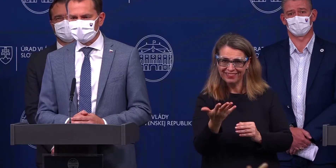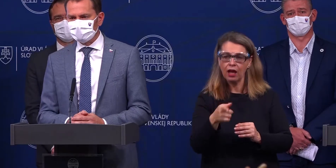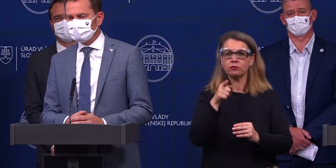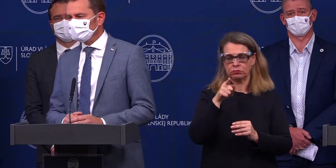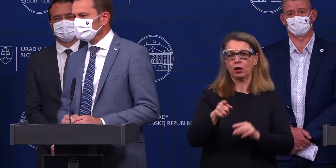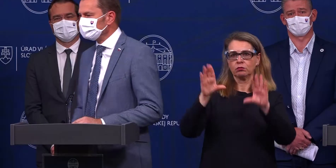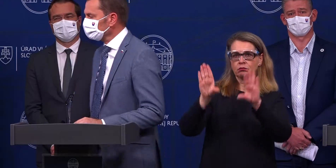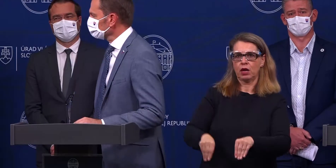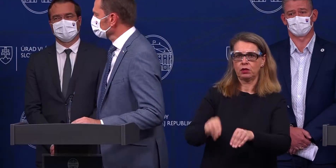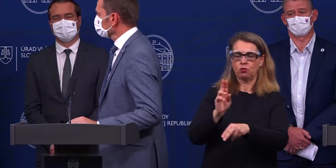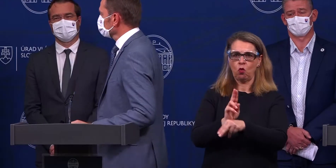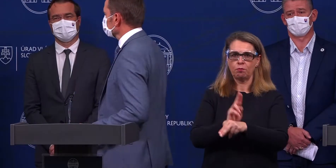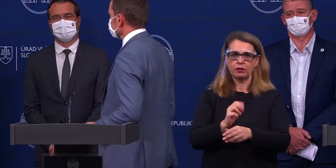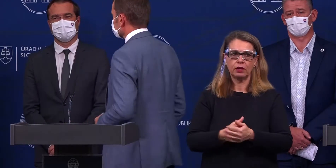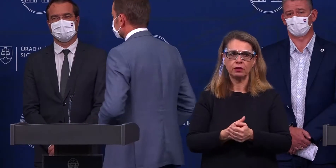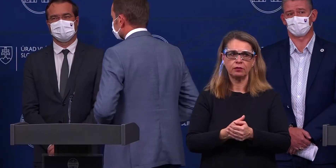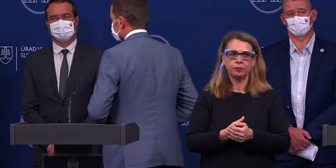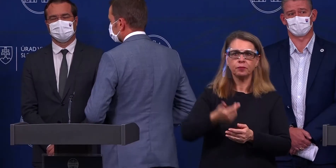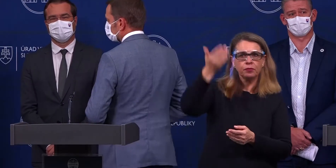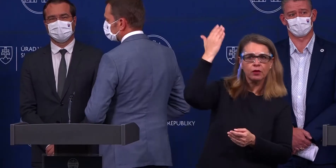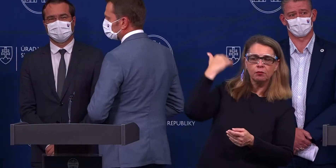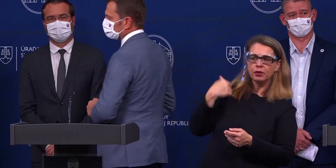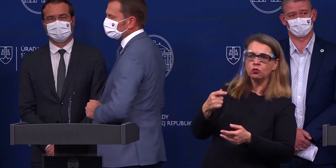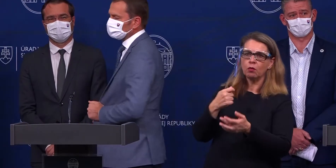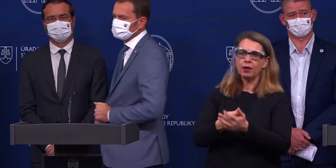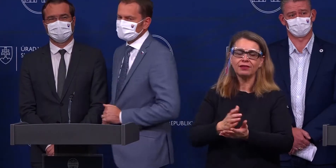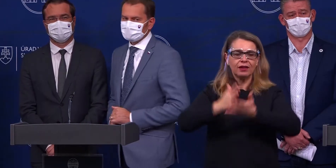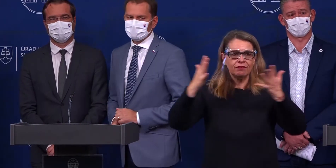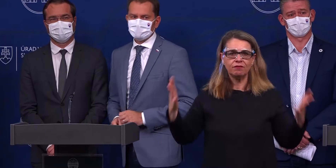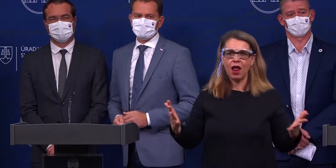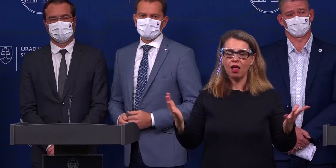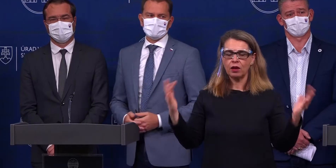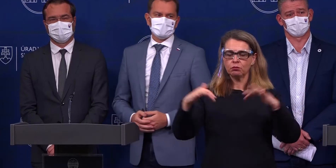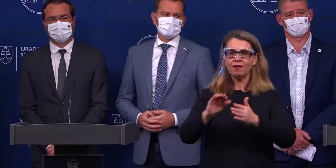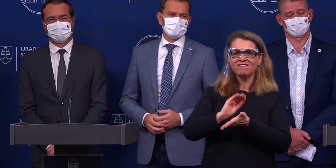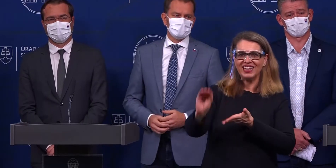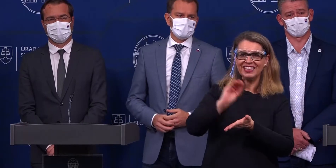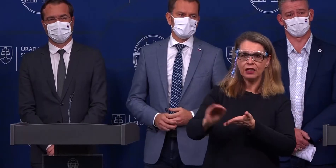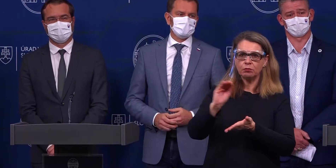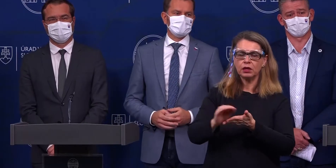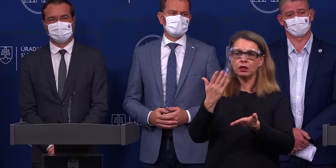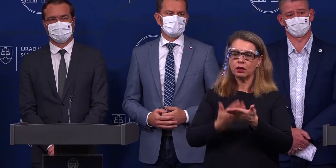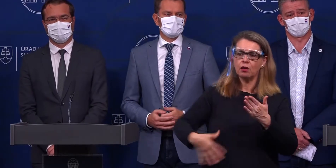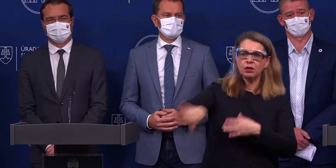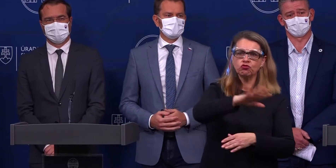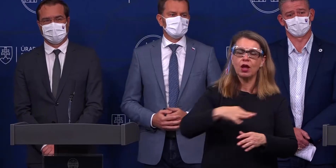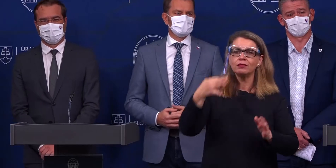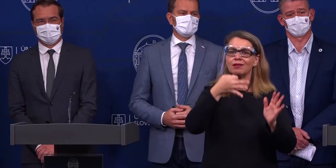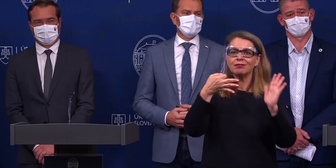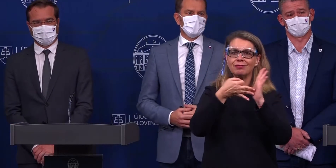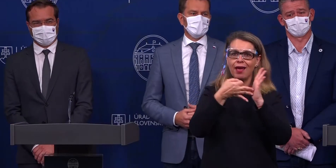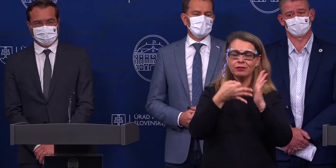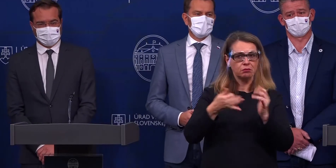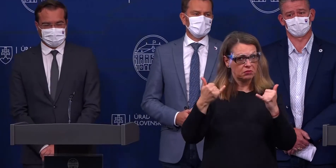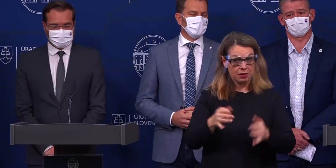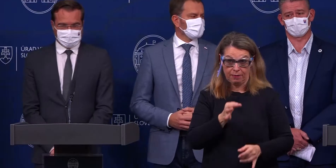platiť. V minulosti platili pri hrovaných podujatiach výnimky, ak by boli všetci účastníci pretestovaní. Toto